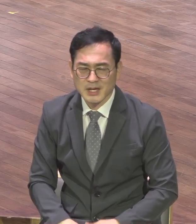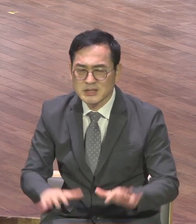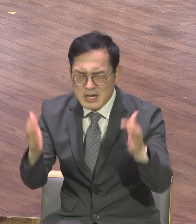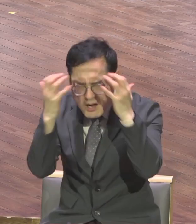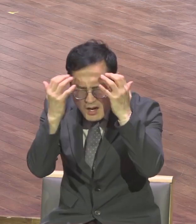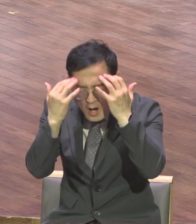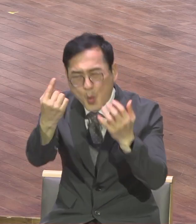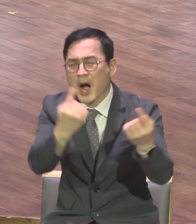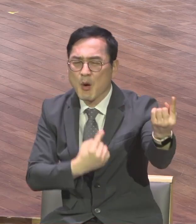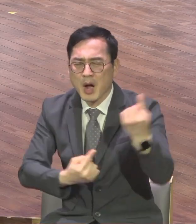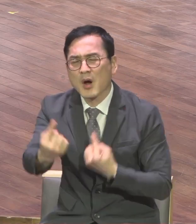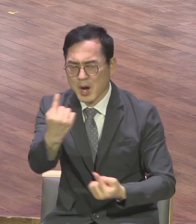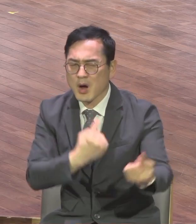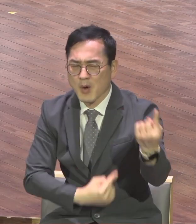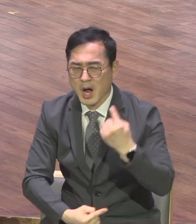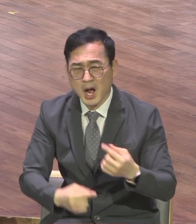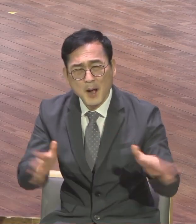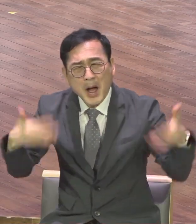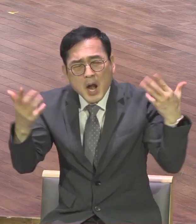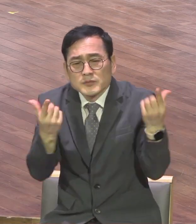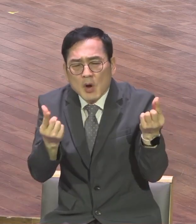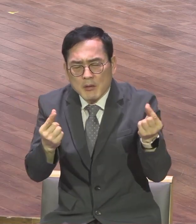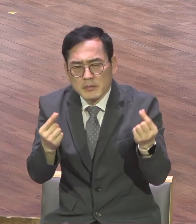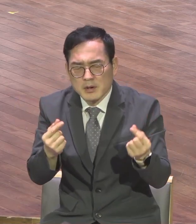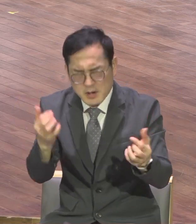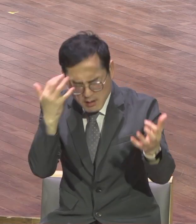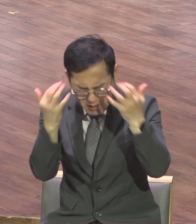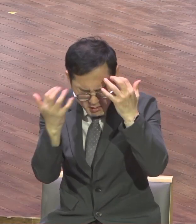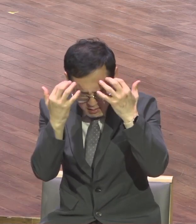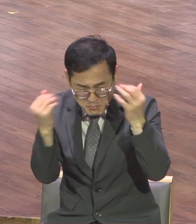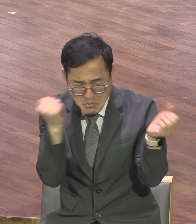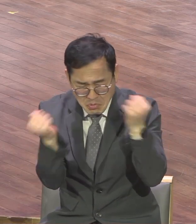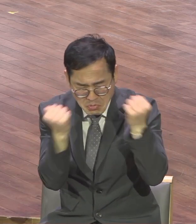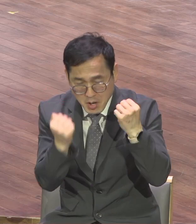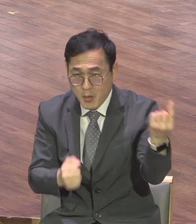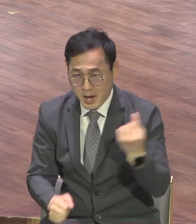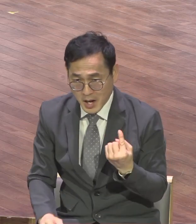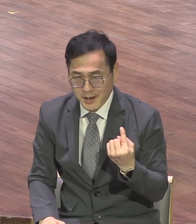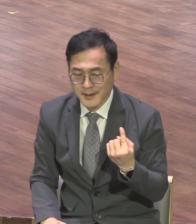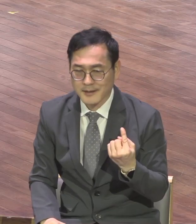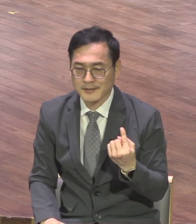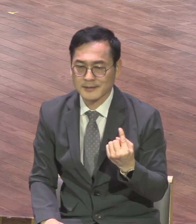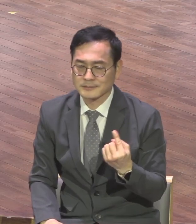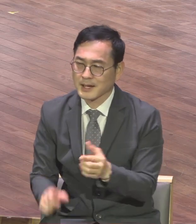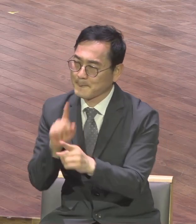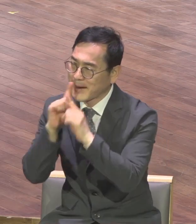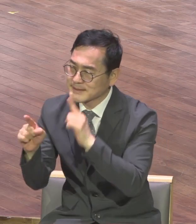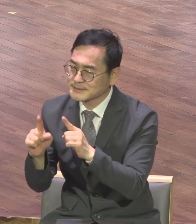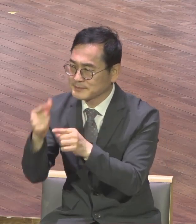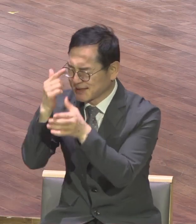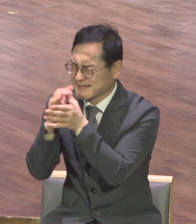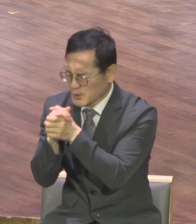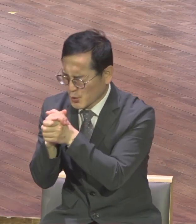세운다 이게 뭐요 말씀과 기도로 모든 이 상황 환경을 압도하는 것입니다